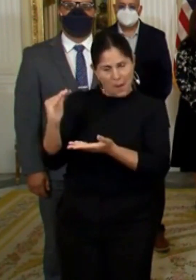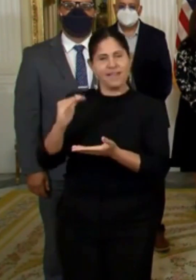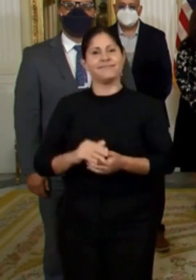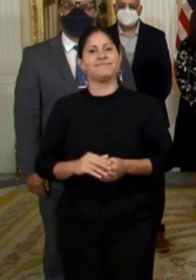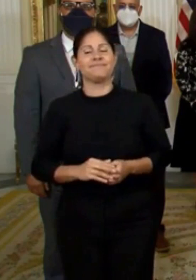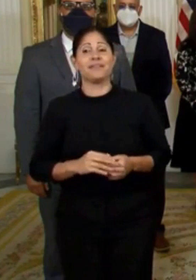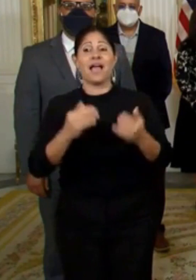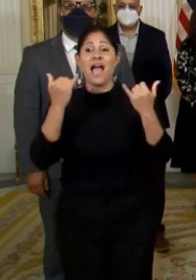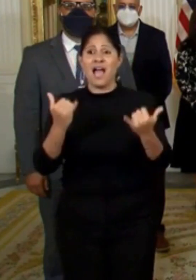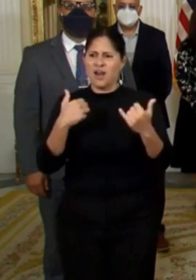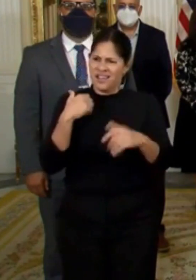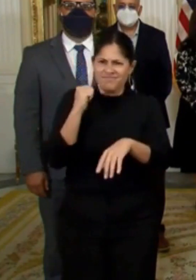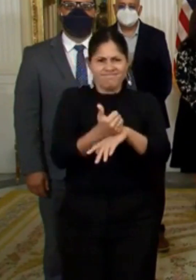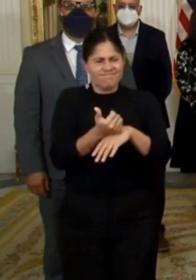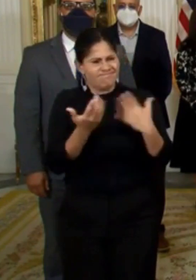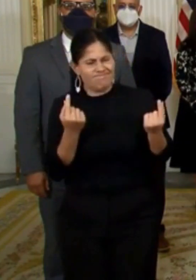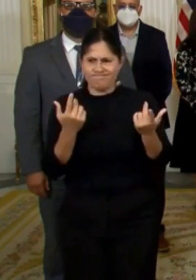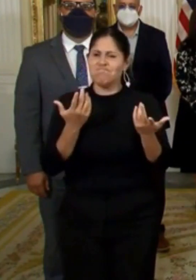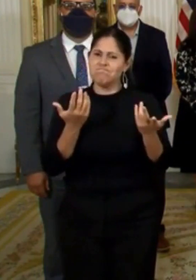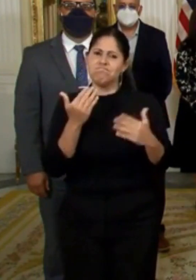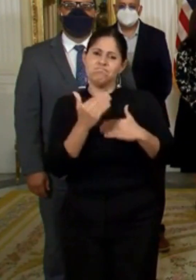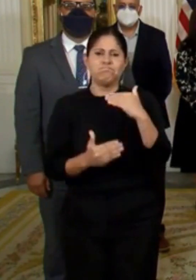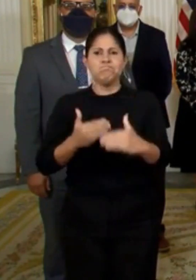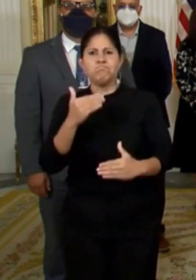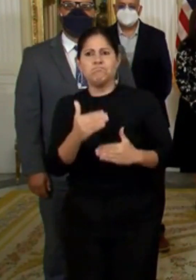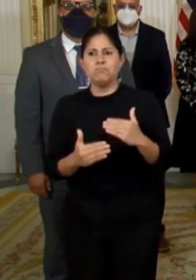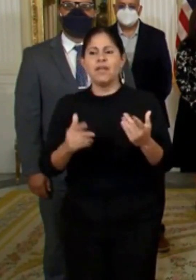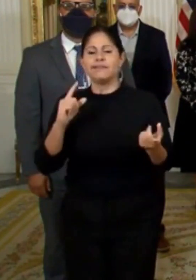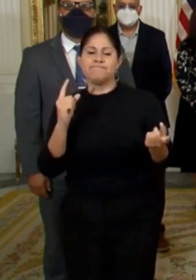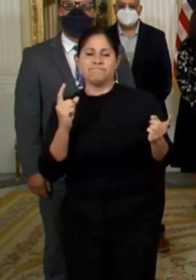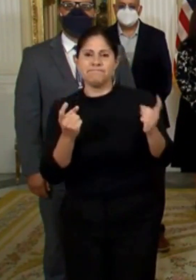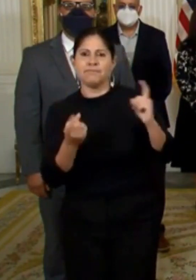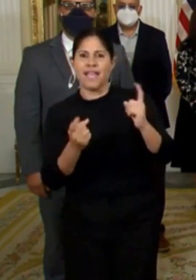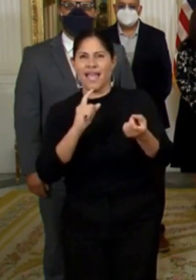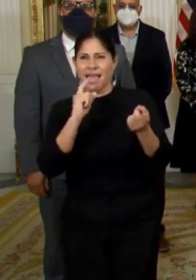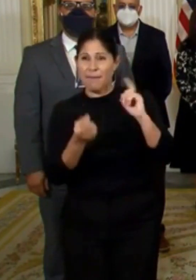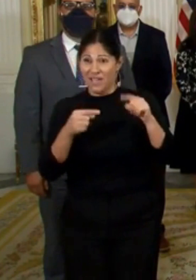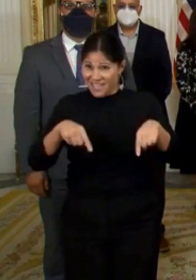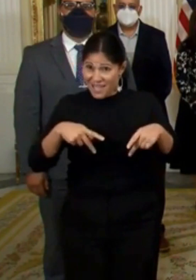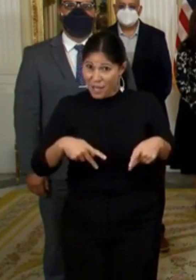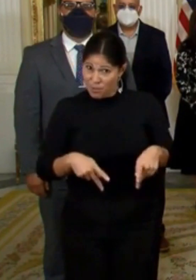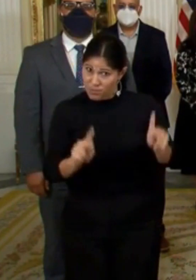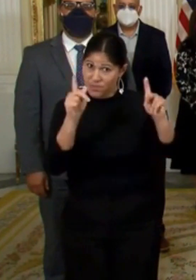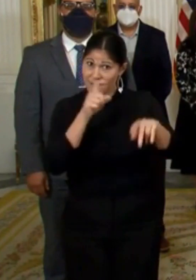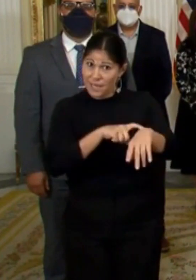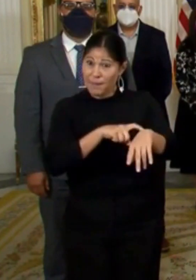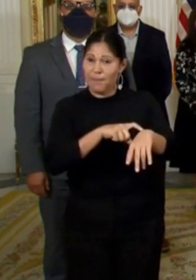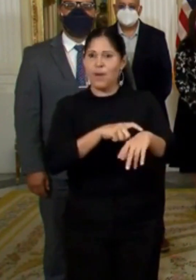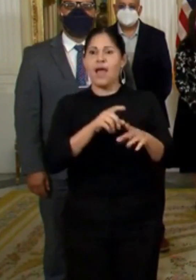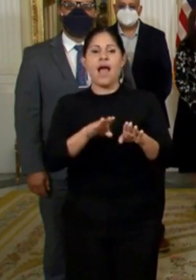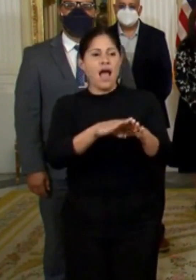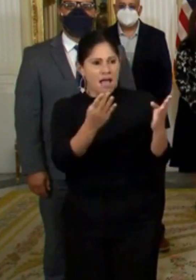establecer una agenda que nos permita una transición gradual dentro de la cuarentena para reactivar paulatinamente